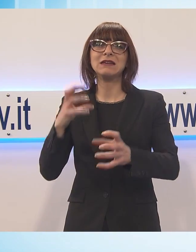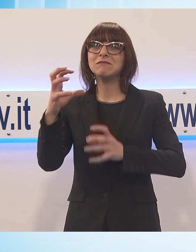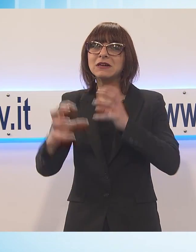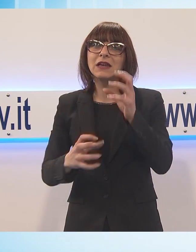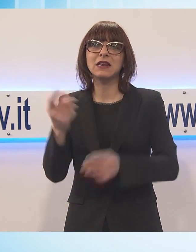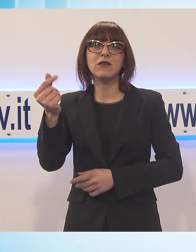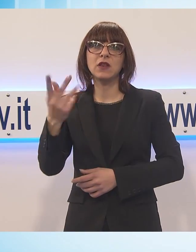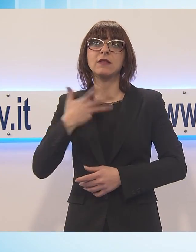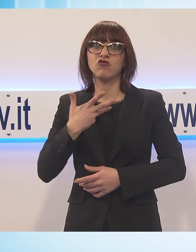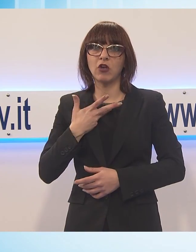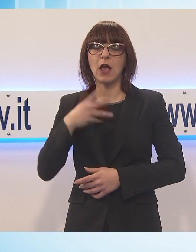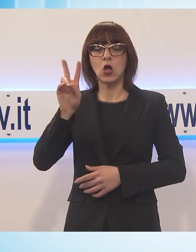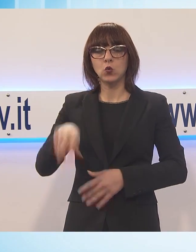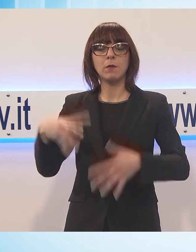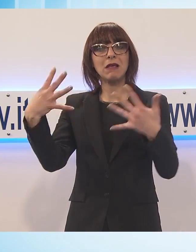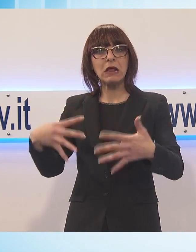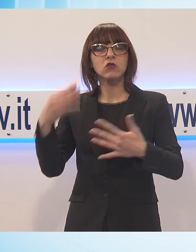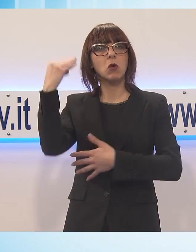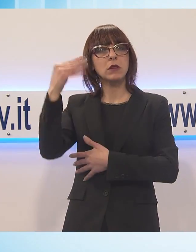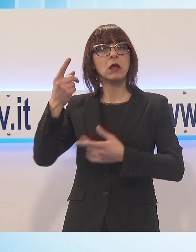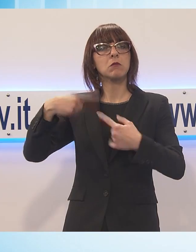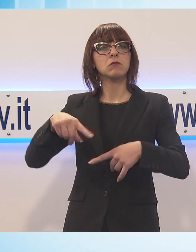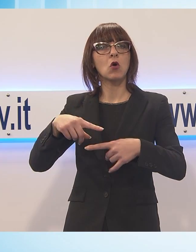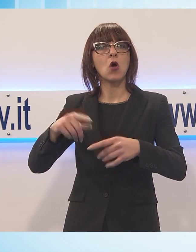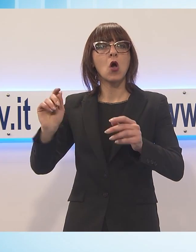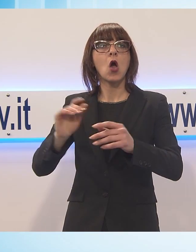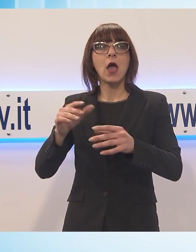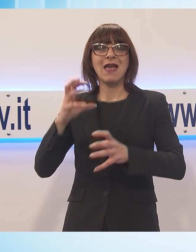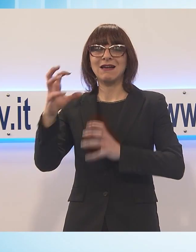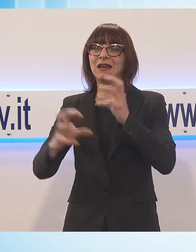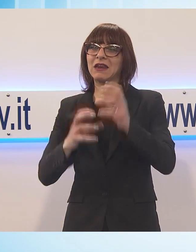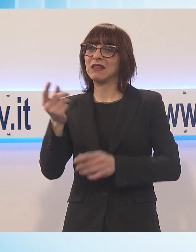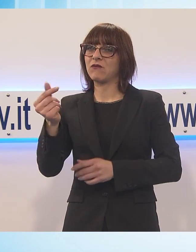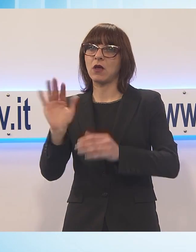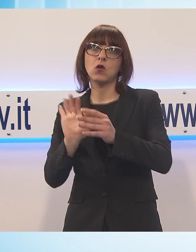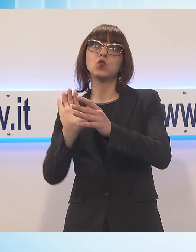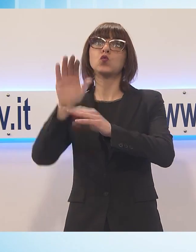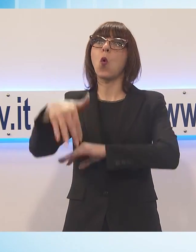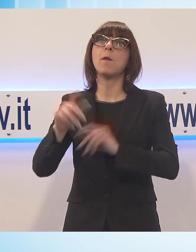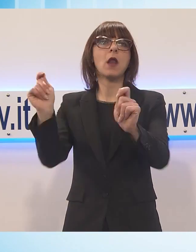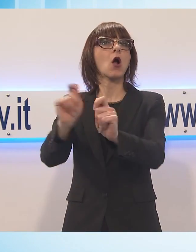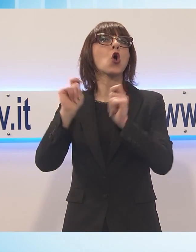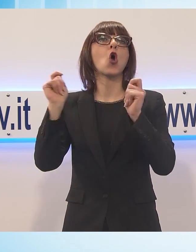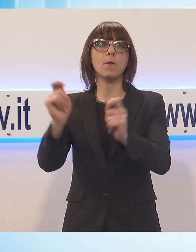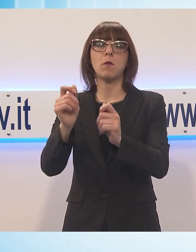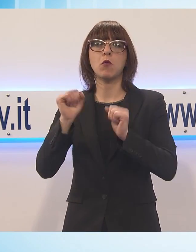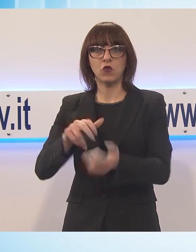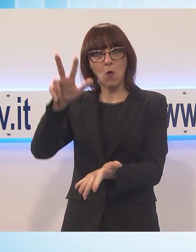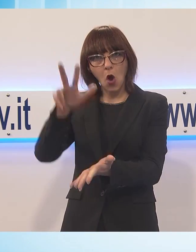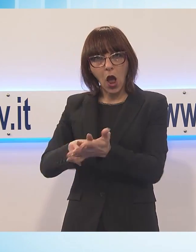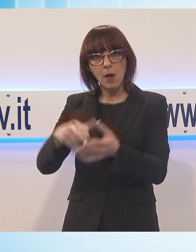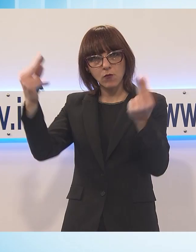2019 consideriamo che sia completamente superata questa criticità finanziaria e quindi di poter approvare il